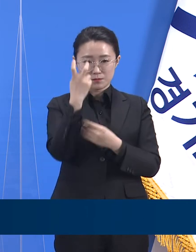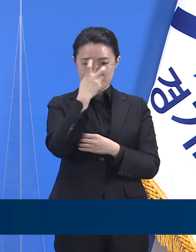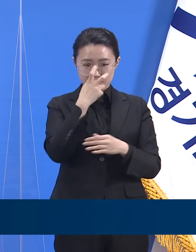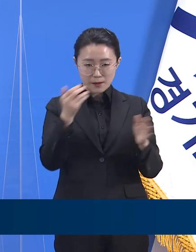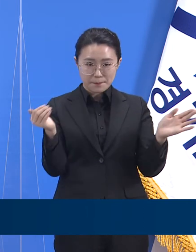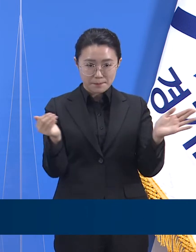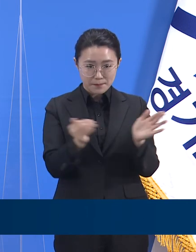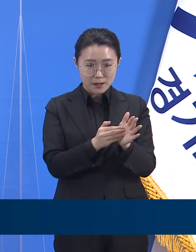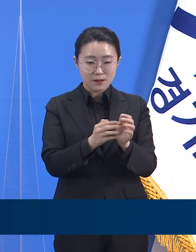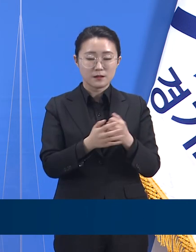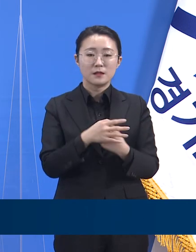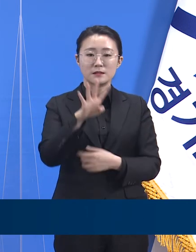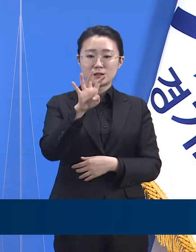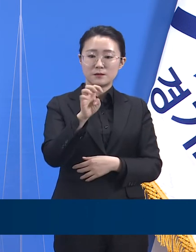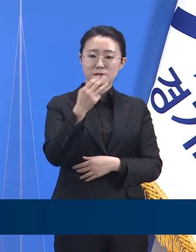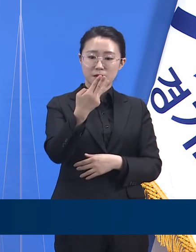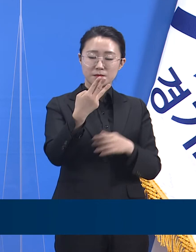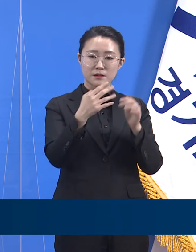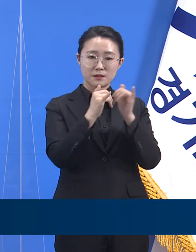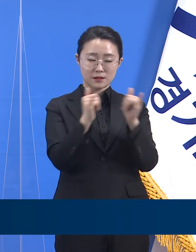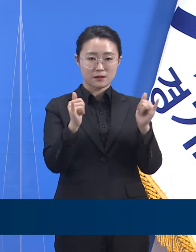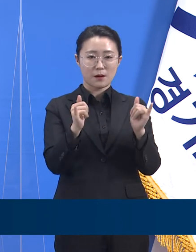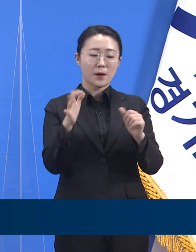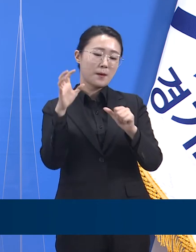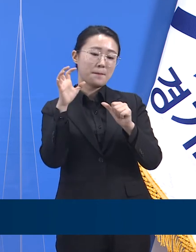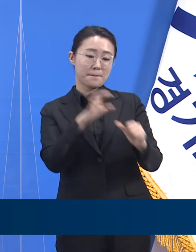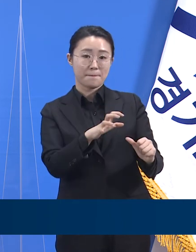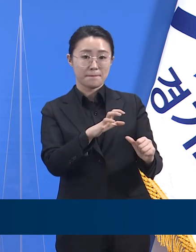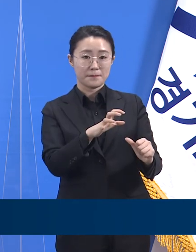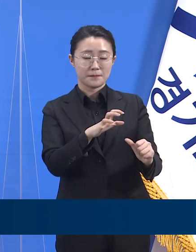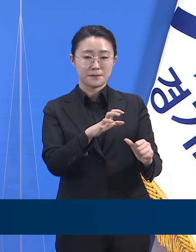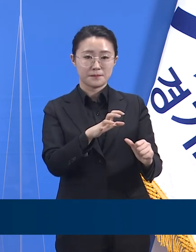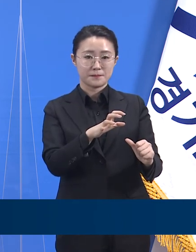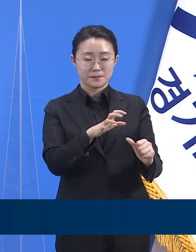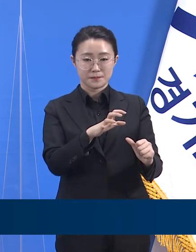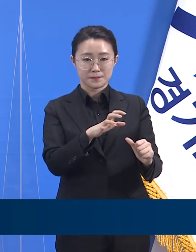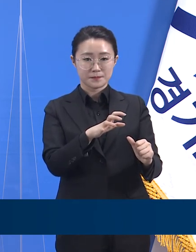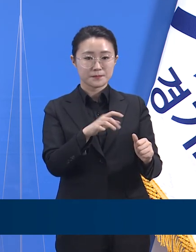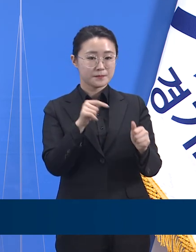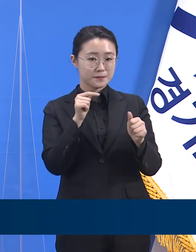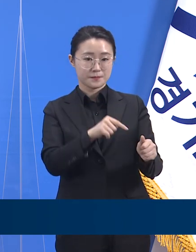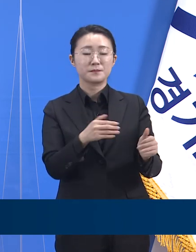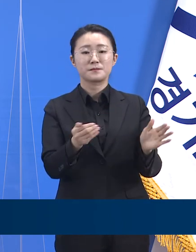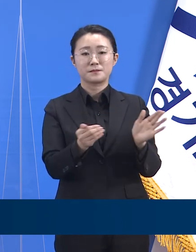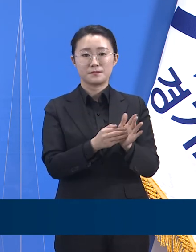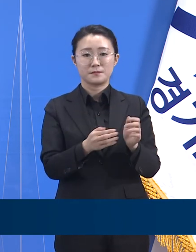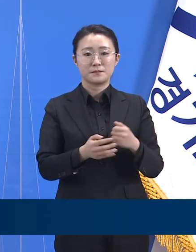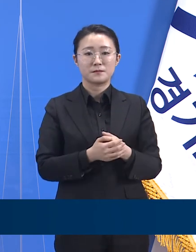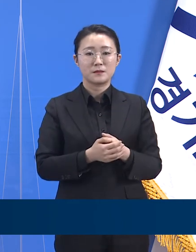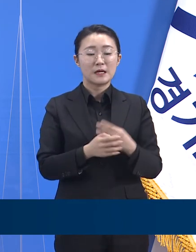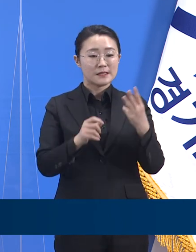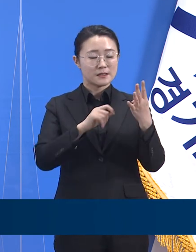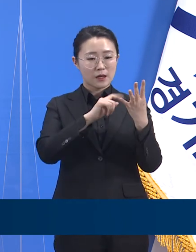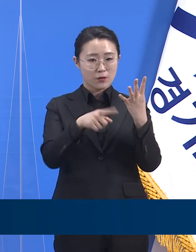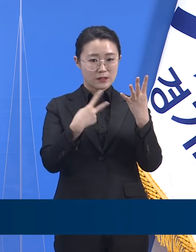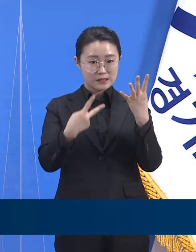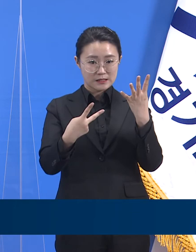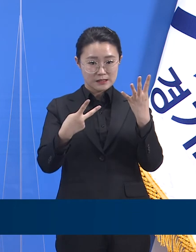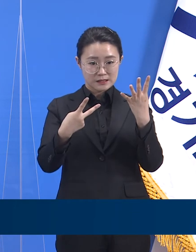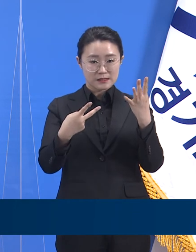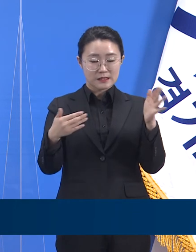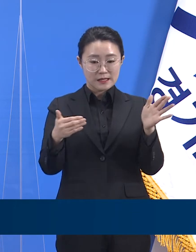조치 받았습니다. 이번 코어트 격리는 4월 6일까지 이어지며 격리 기간 동안